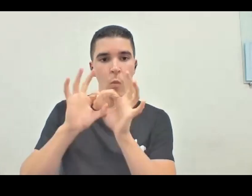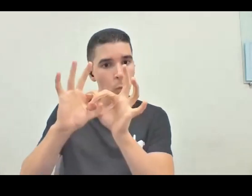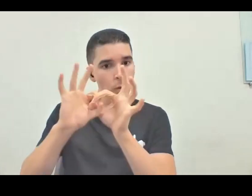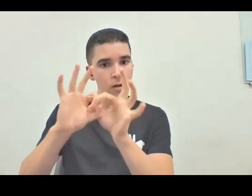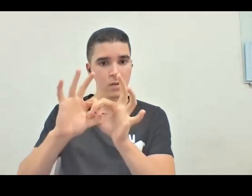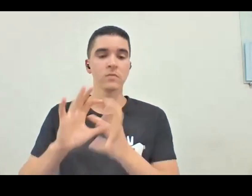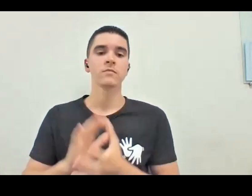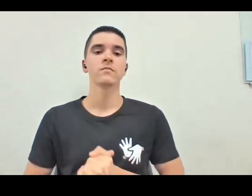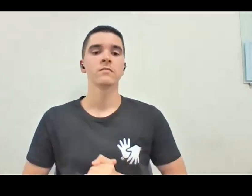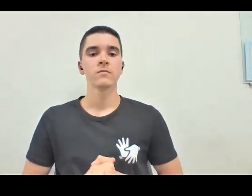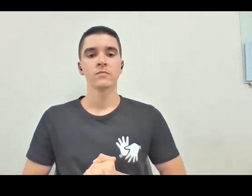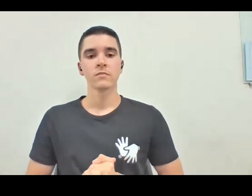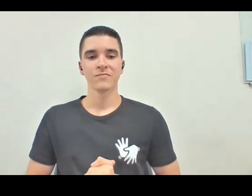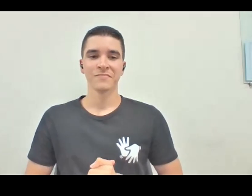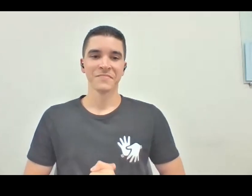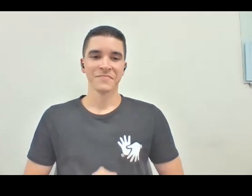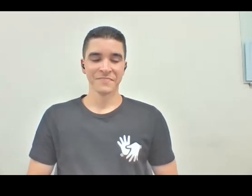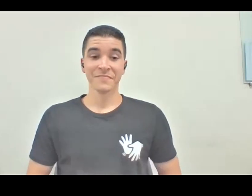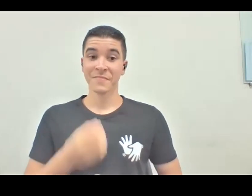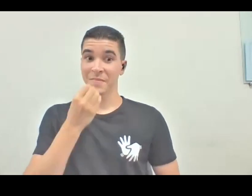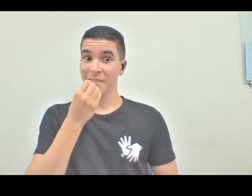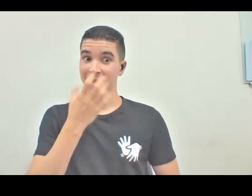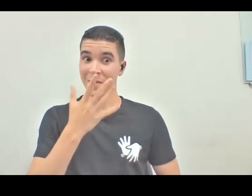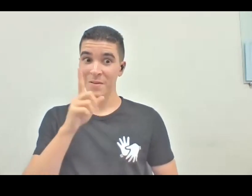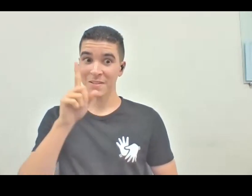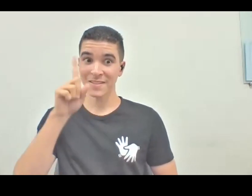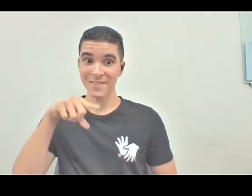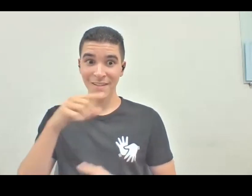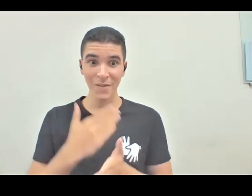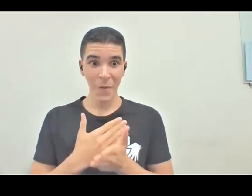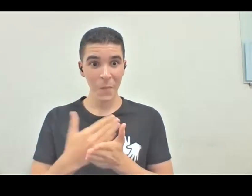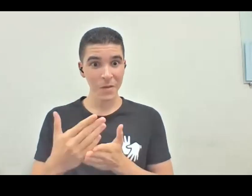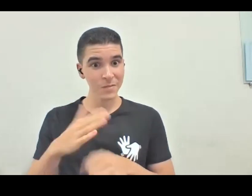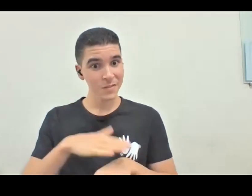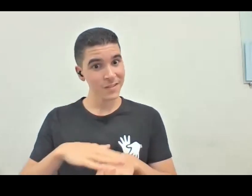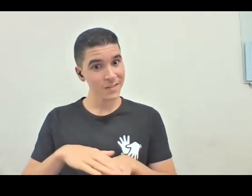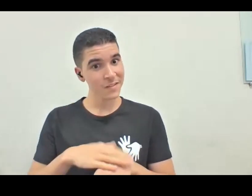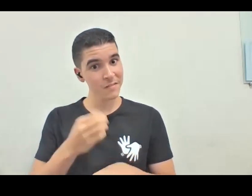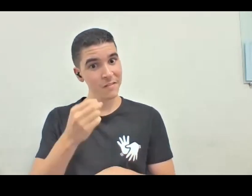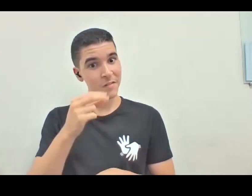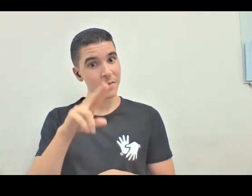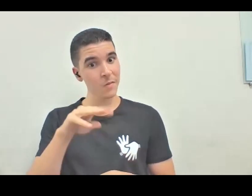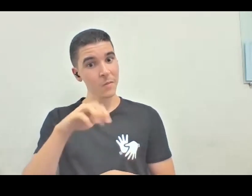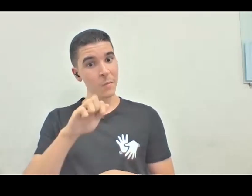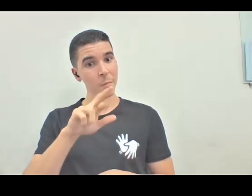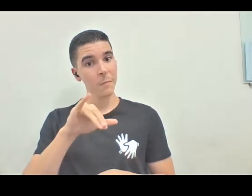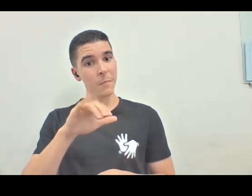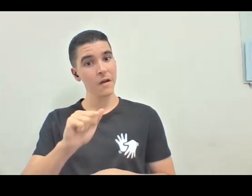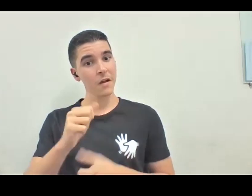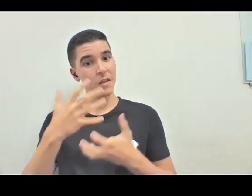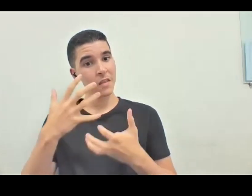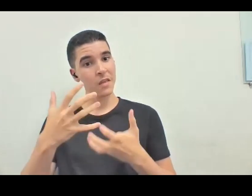Bom, então, será que a gente começa pela nossa conversa, ou a Maria quer dar um encaminhamento?